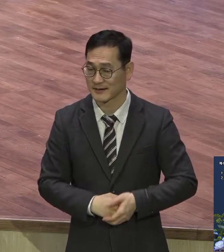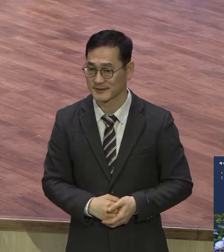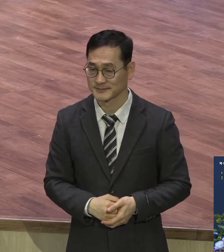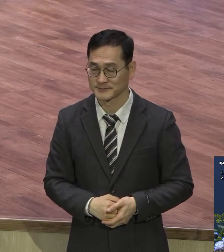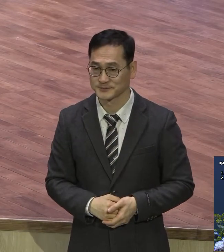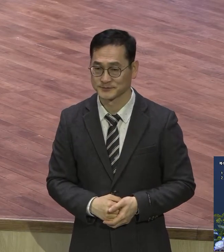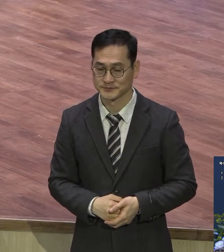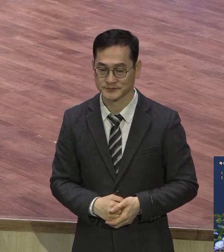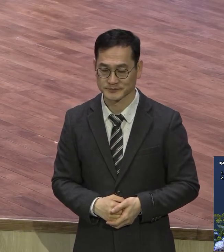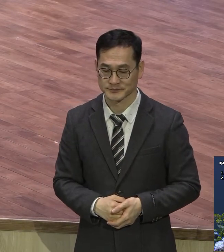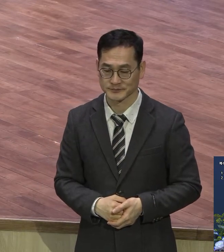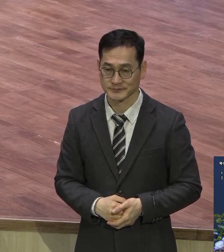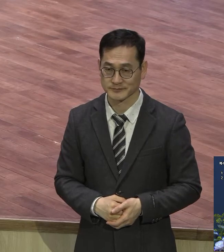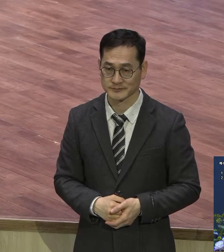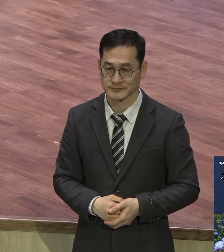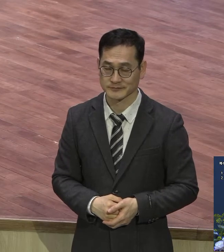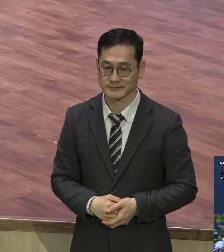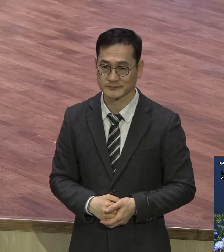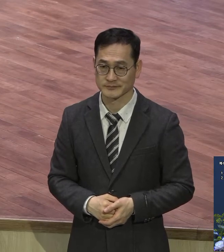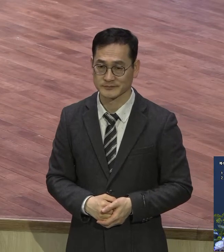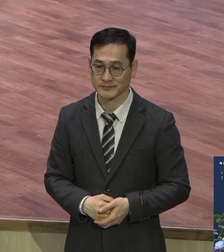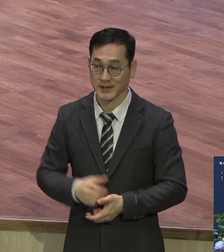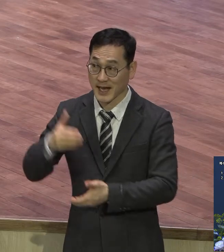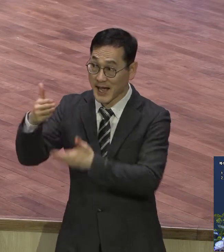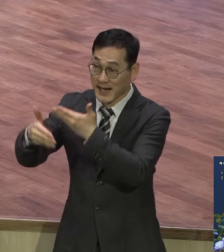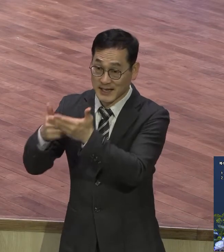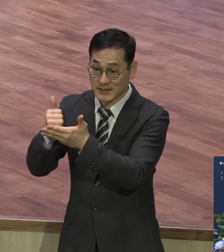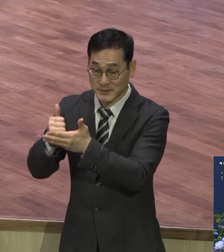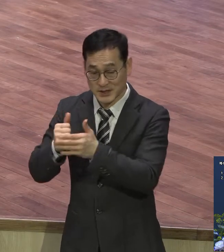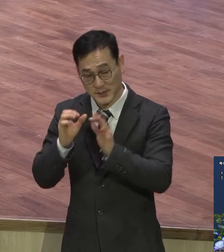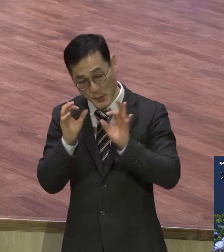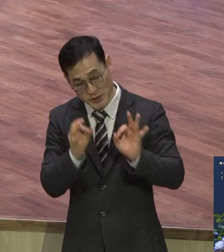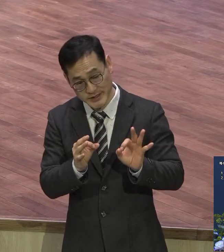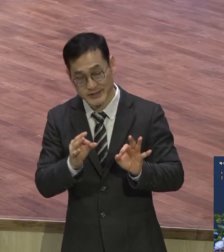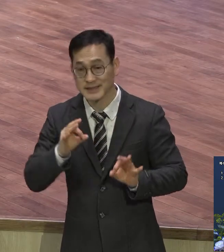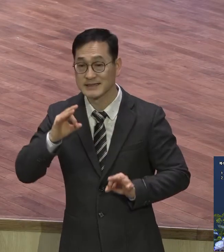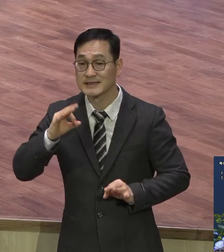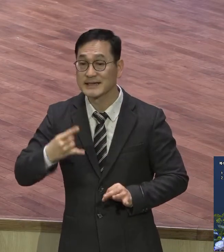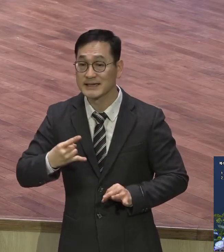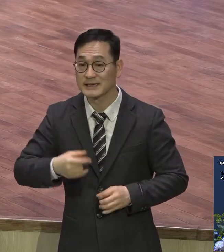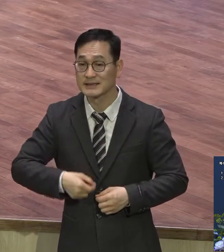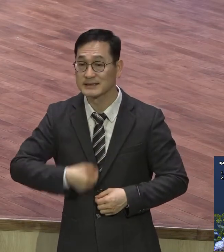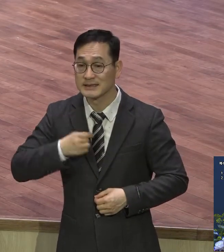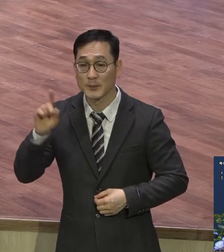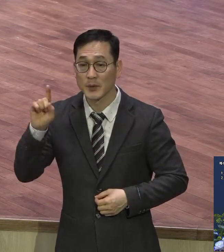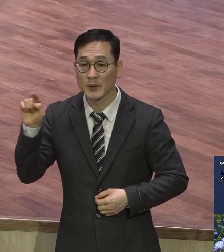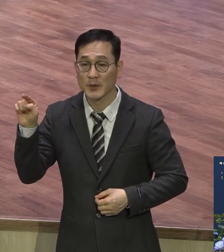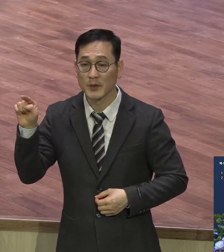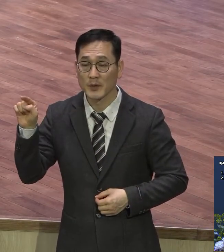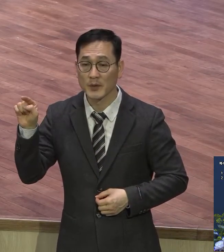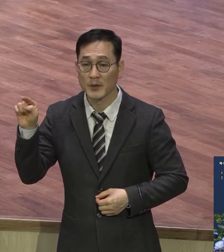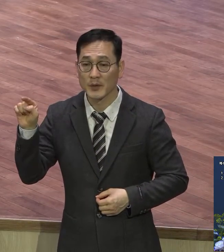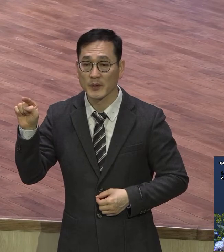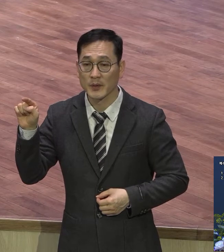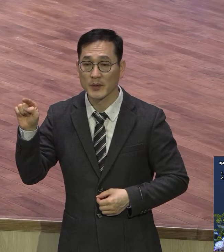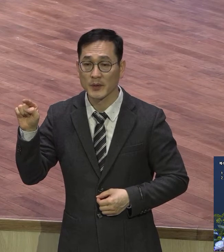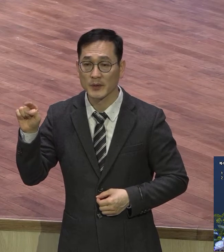하나님의 의가 뭐냐 성경에 보면 하나님을 의로 신